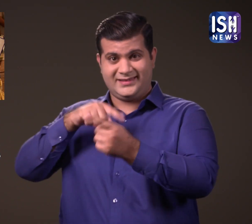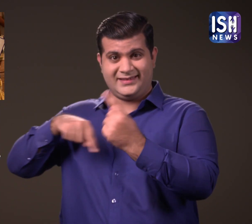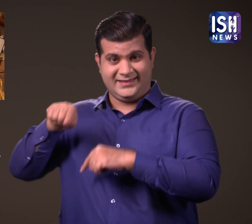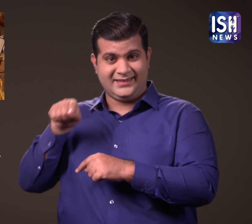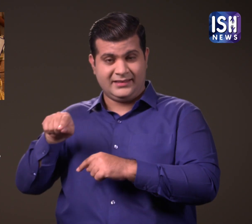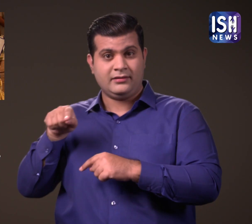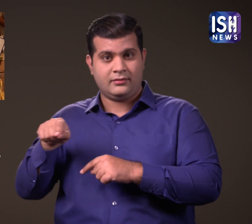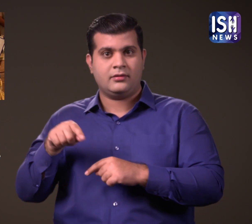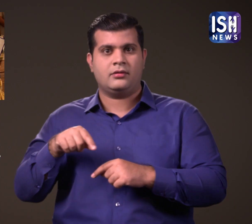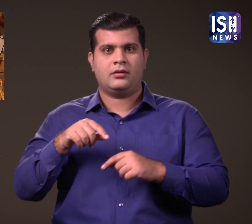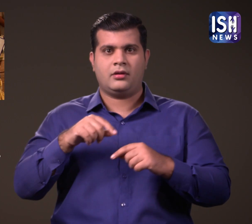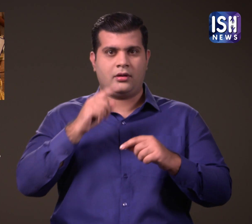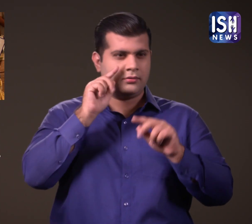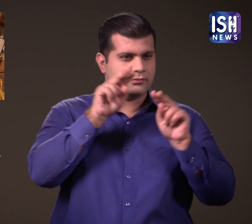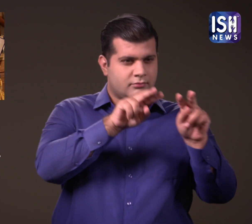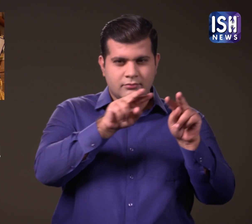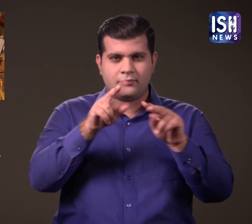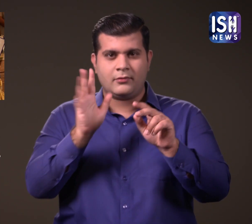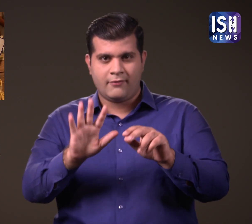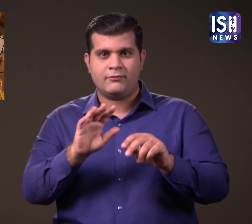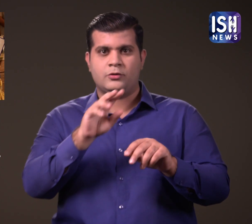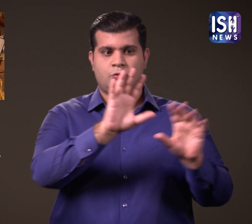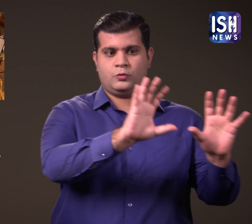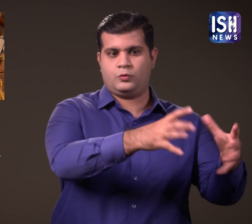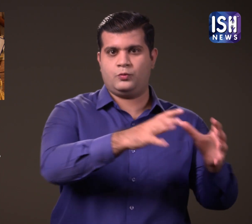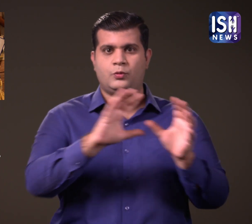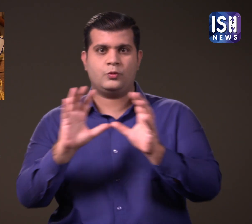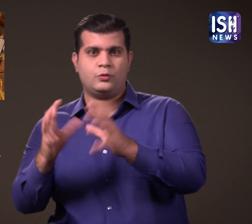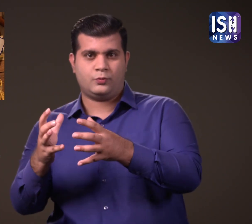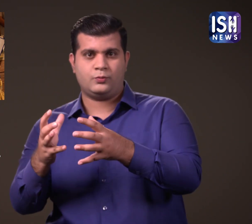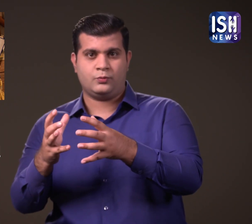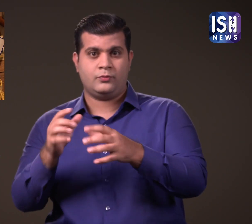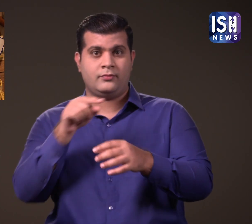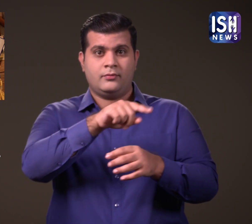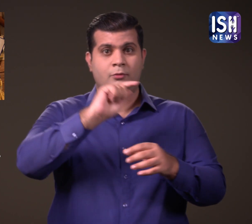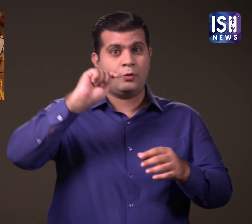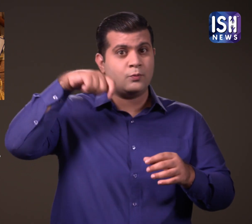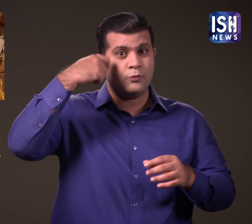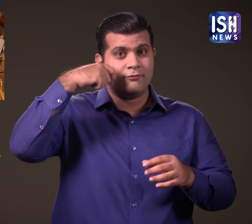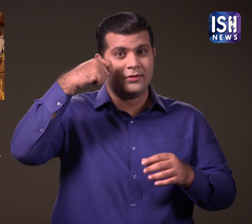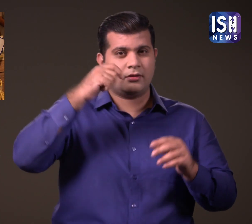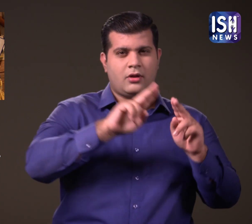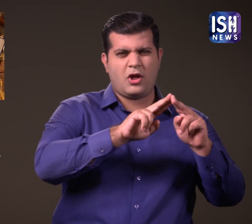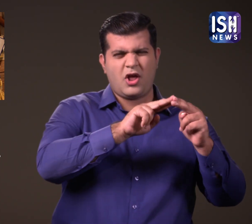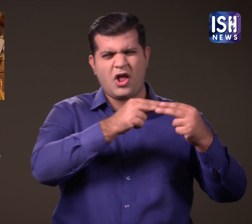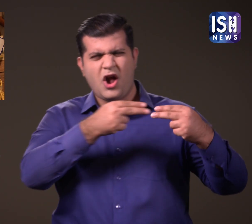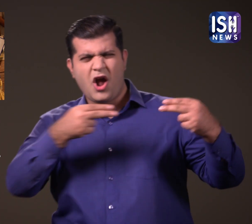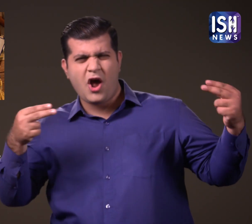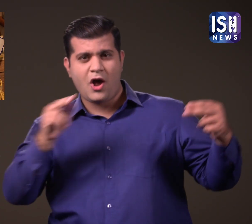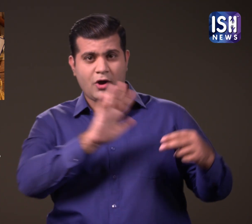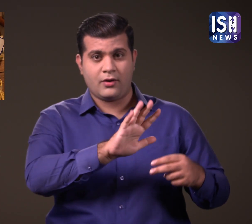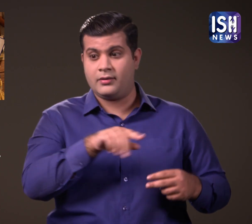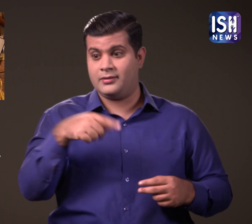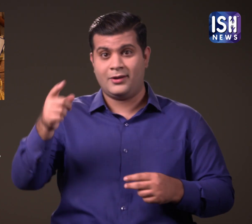जूरी ने फीचर श्रेणी में 461 फिल्मों और शौट श्रेणी में 220 फिल्मों में से चुनाव किया।